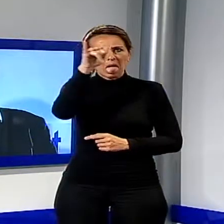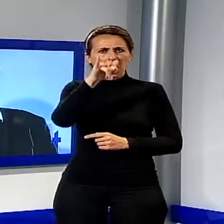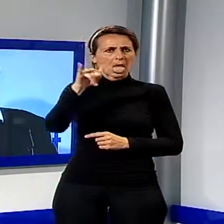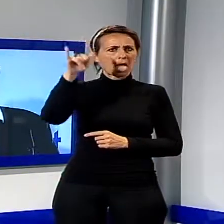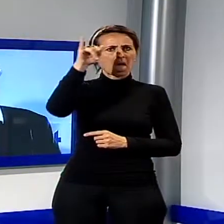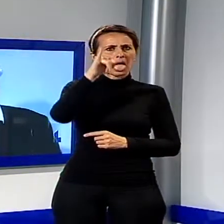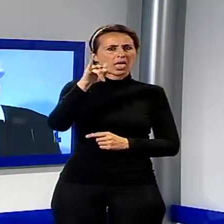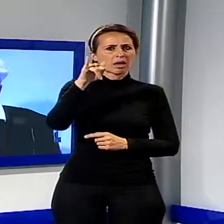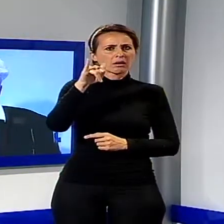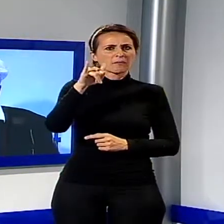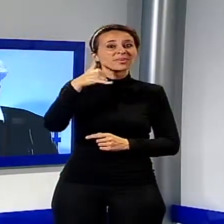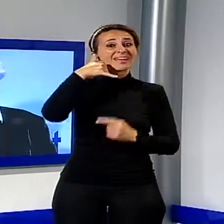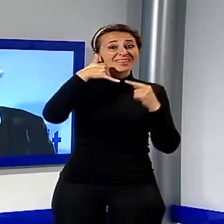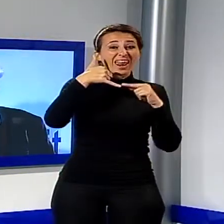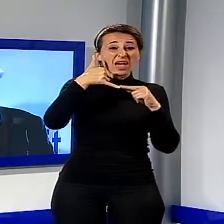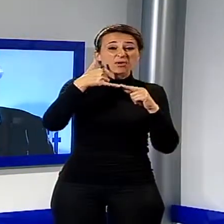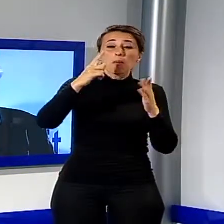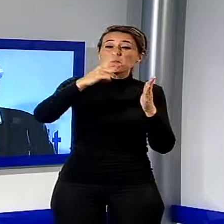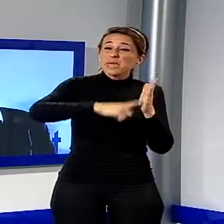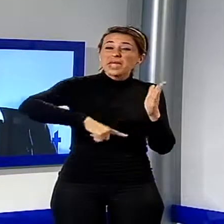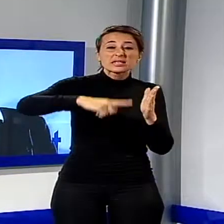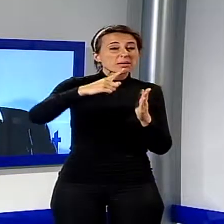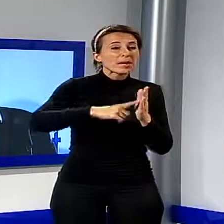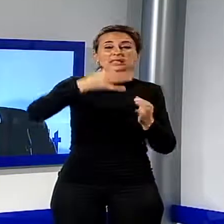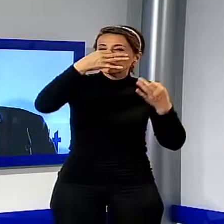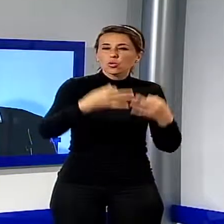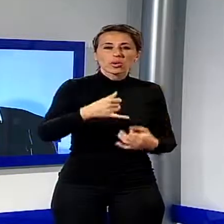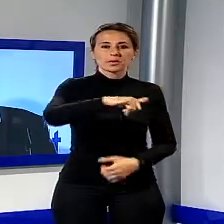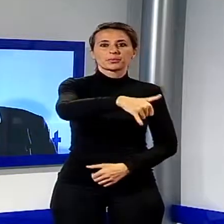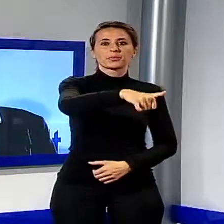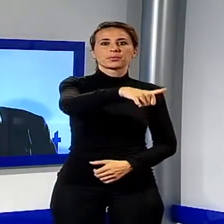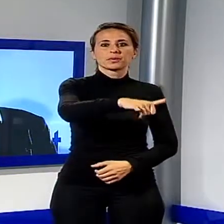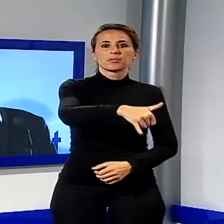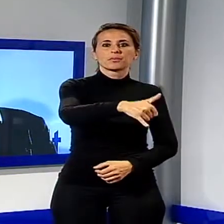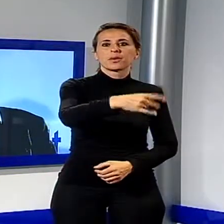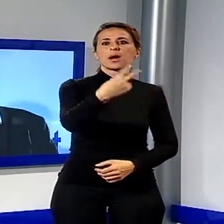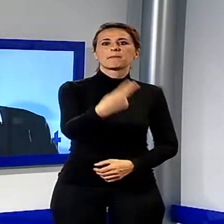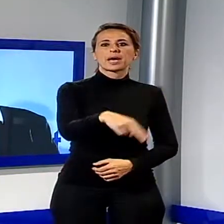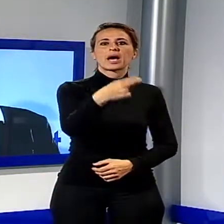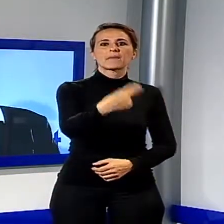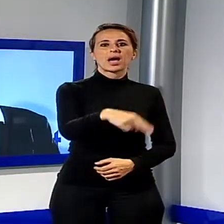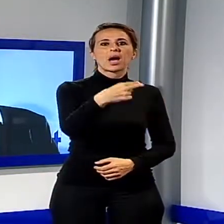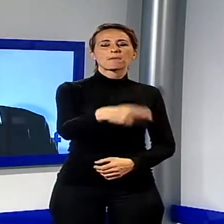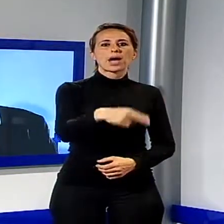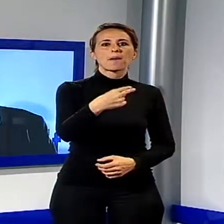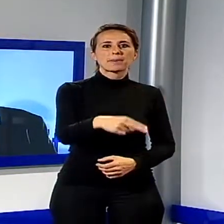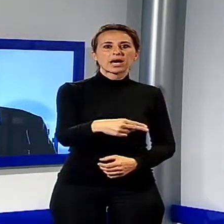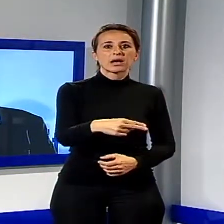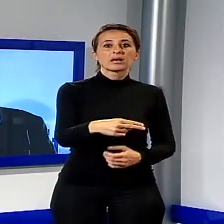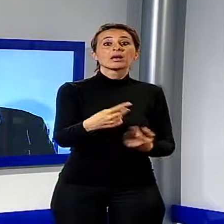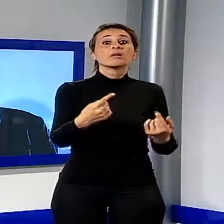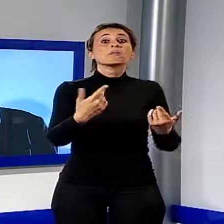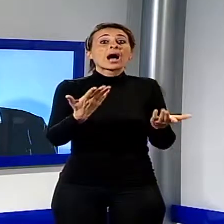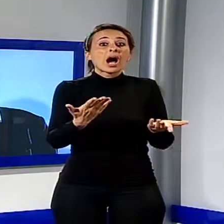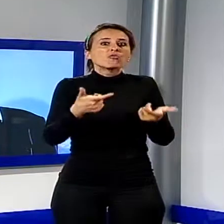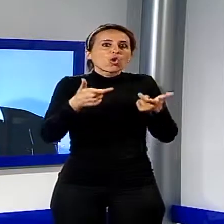salvavita deve avere squillato a lungo e in vano, a vuoto, per mesi, mentre grazie a persone